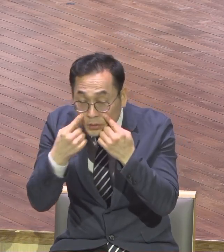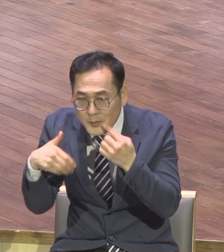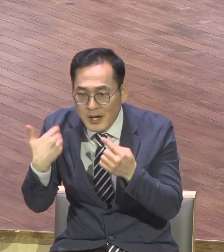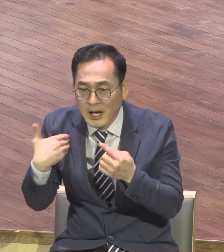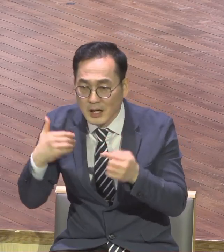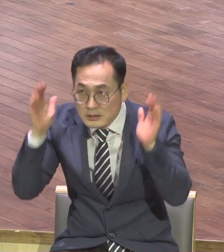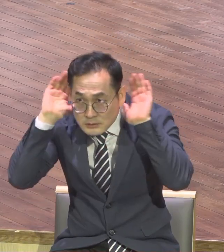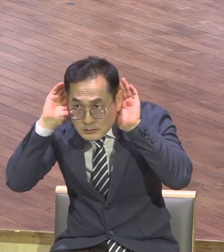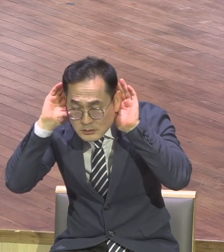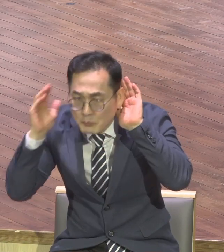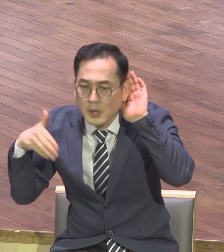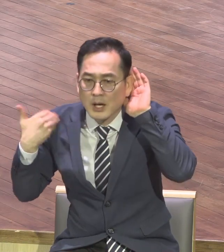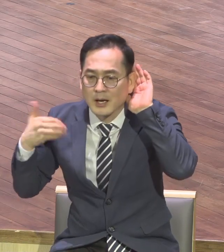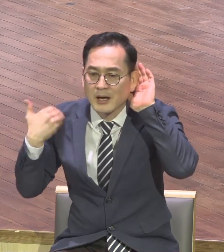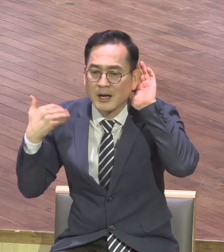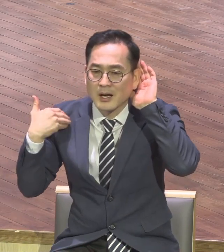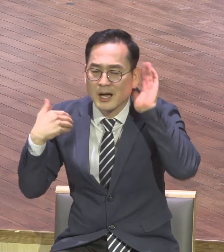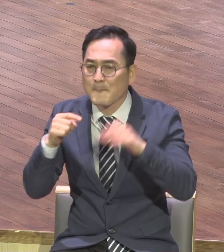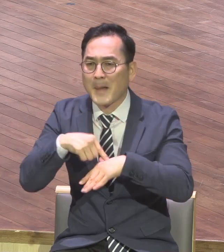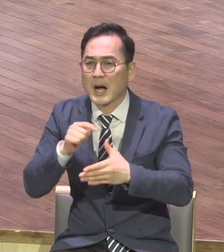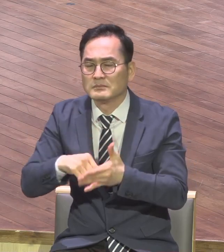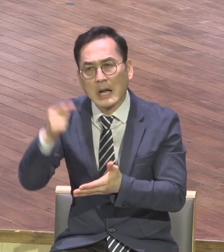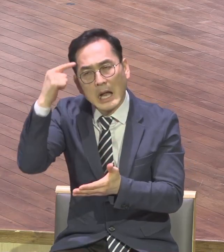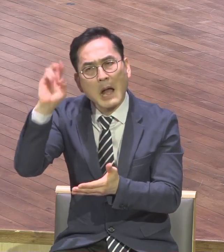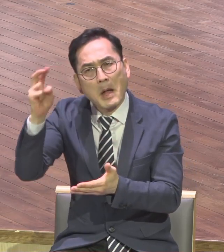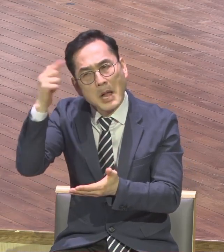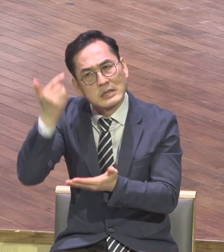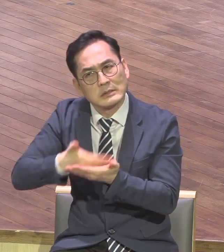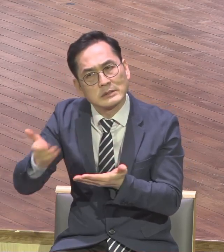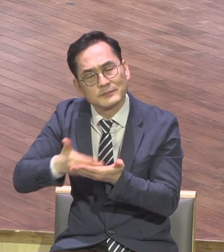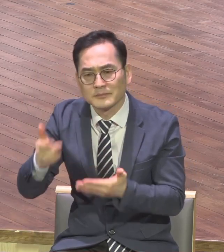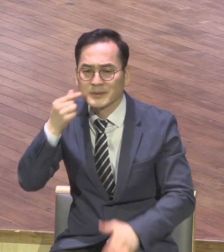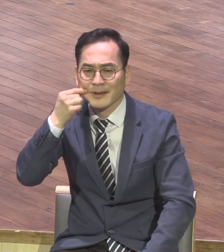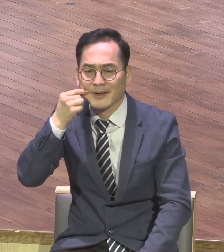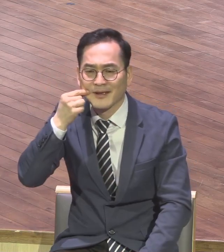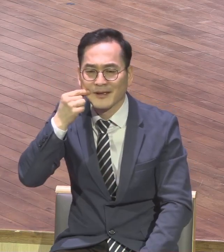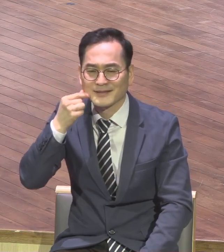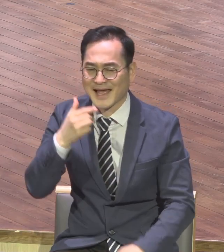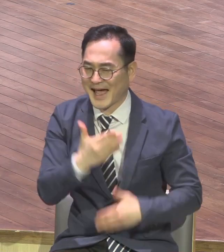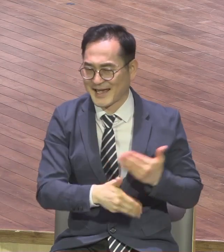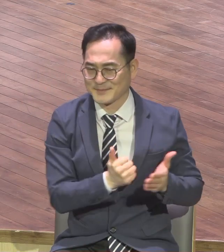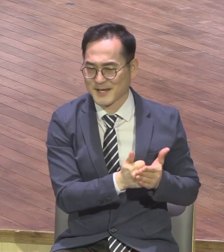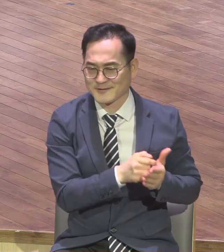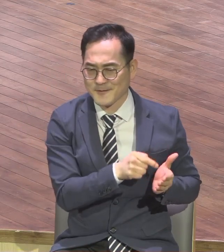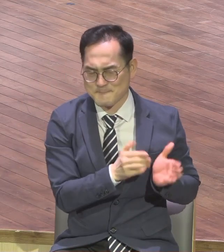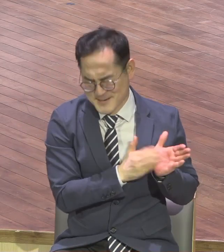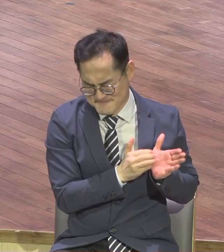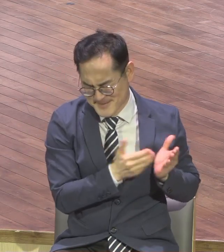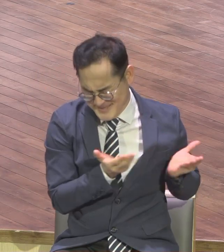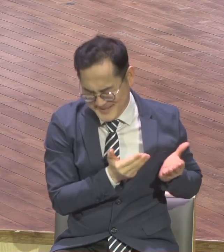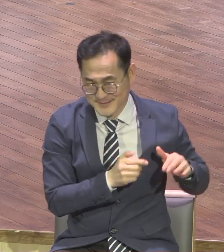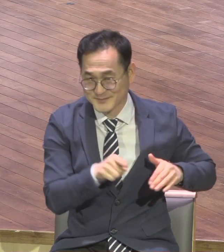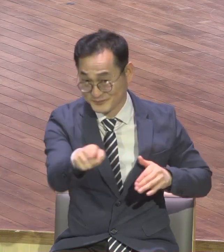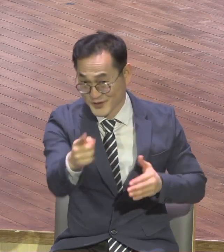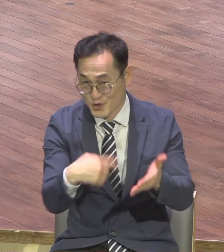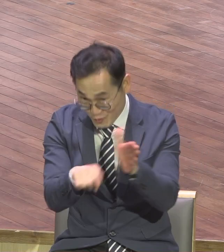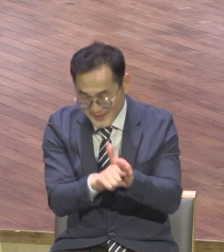못 듣는 것 마음으로 생각하지 못하는 것을 하나님께서 하나님께서 사랑하는 자를 위하여 예배해